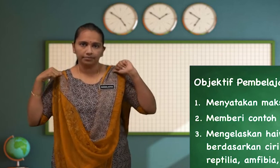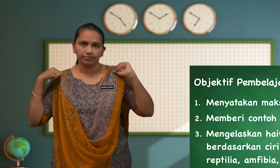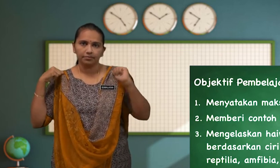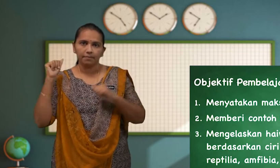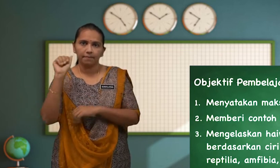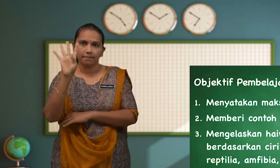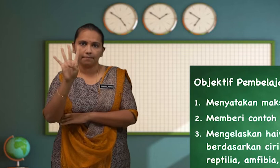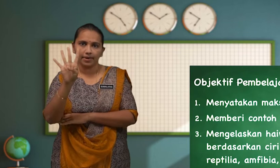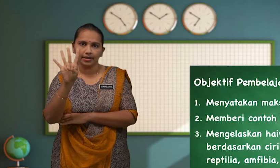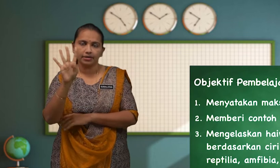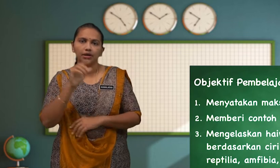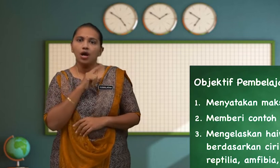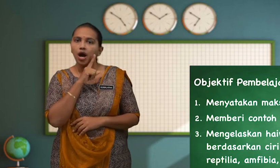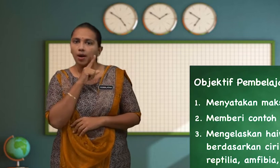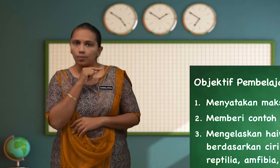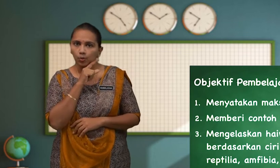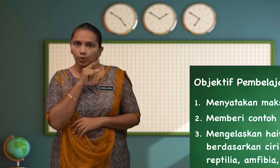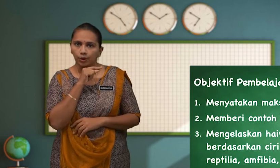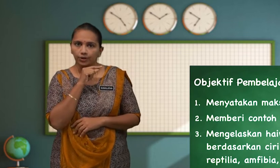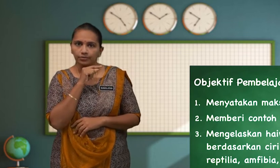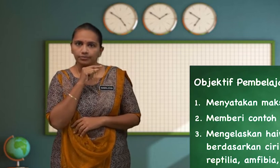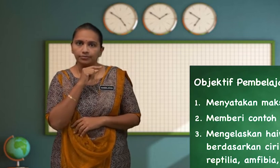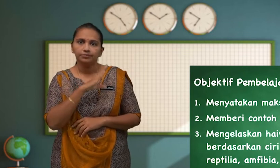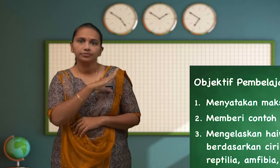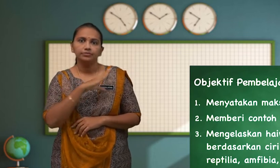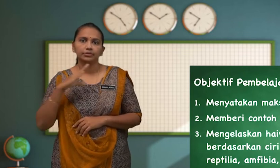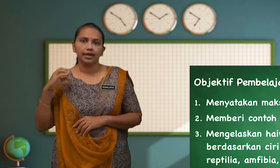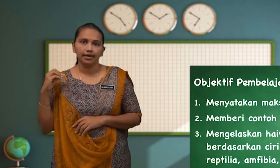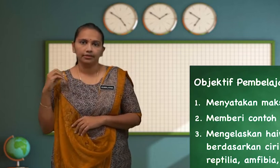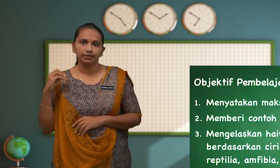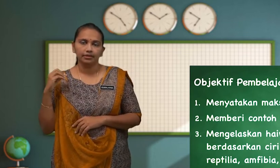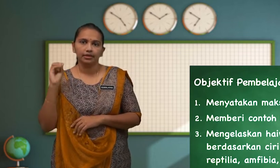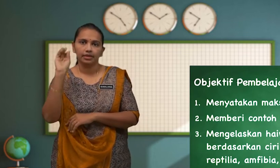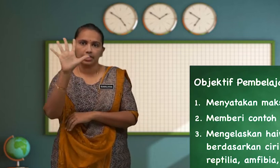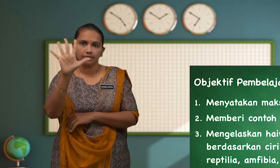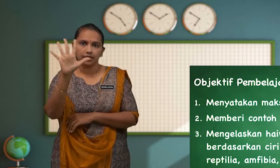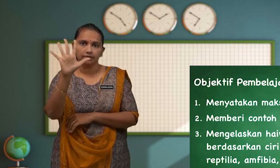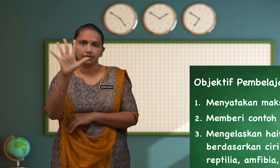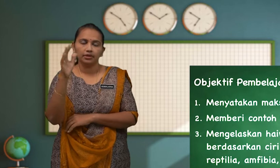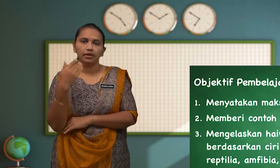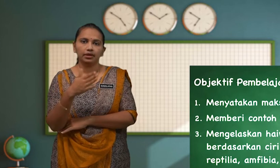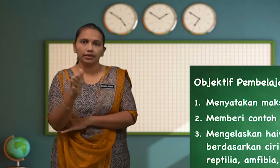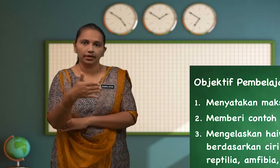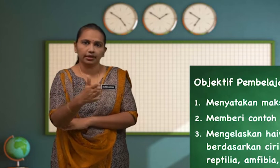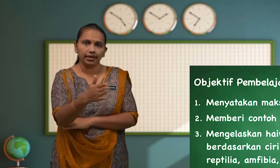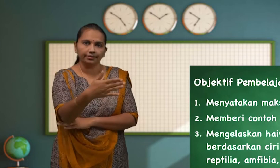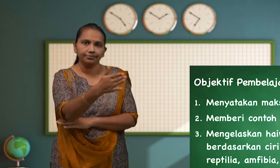Empat Burung Dan Lima Ikan